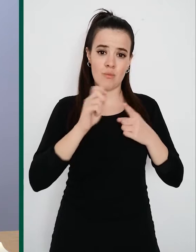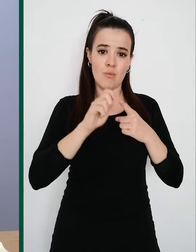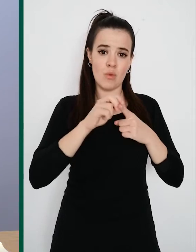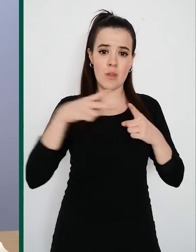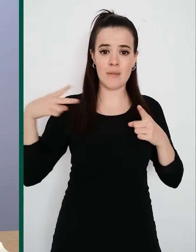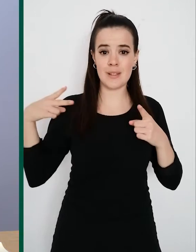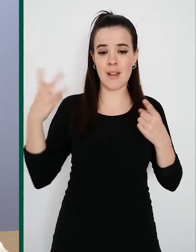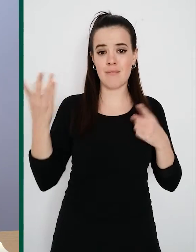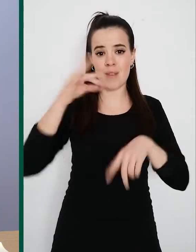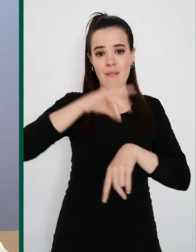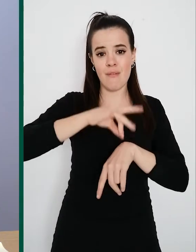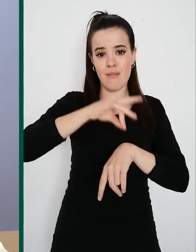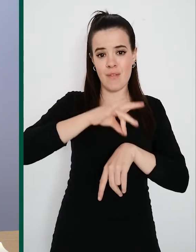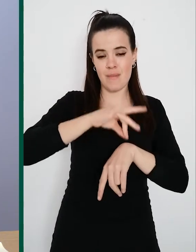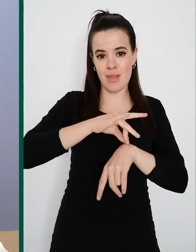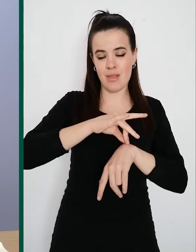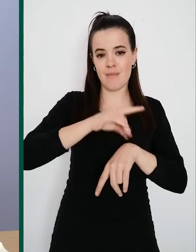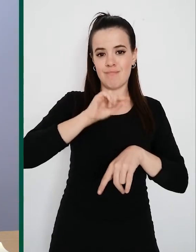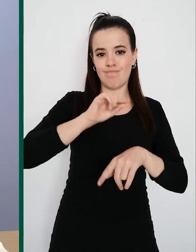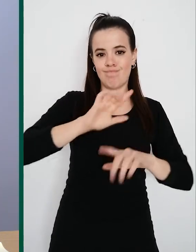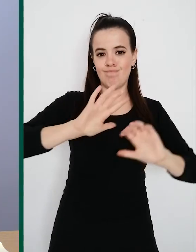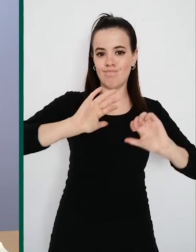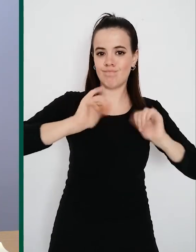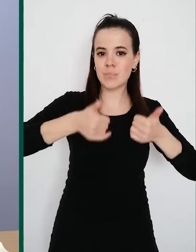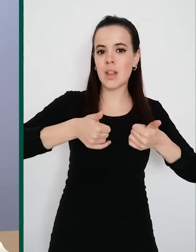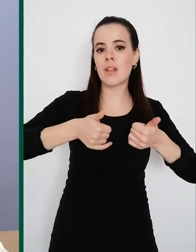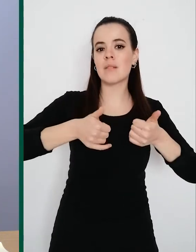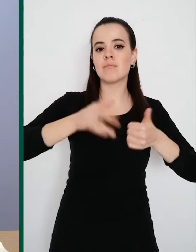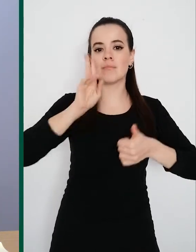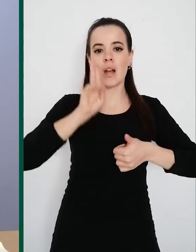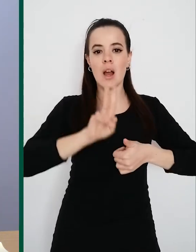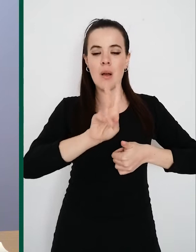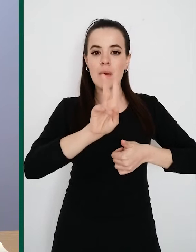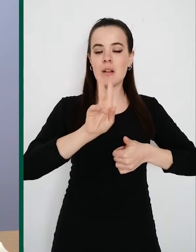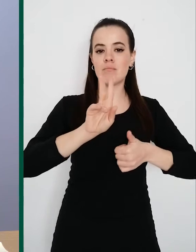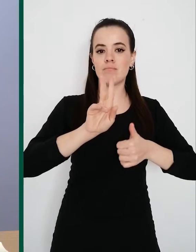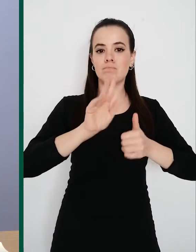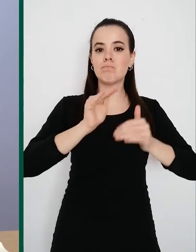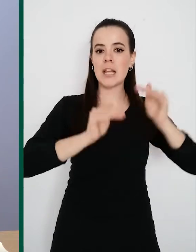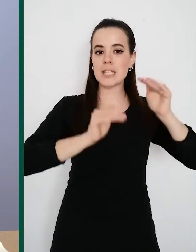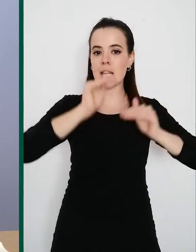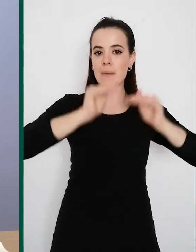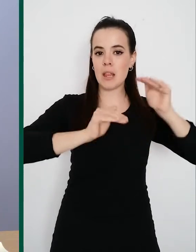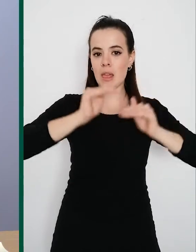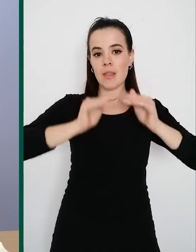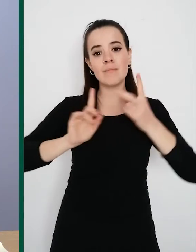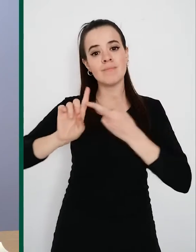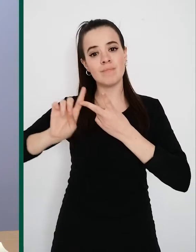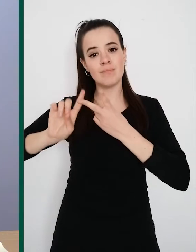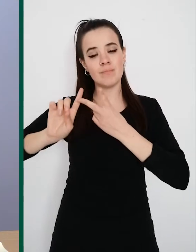epidemiológico, que es donde se empiezan a ver los signos de estabilización. Y otra, los signos